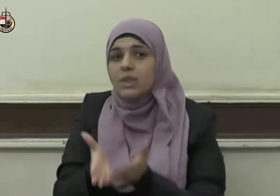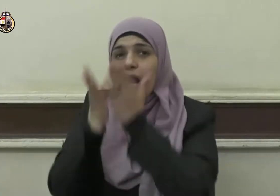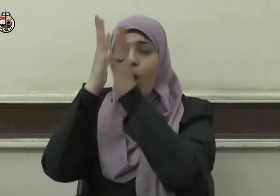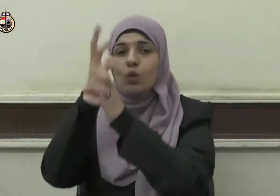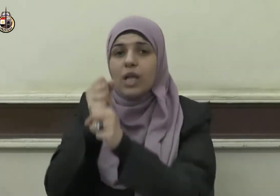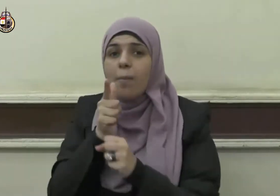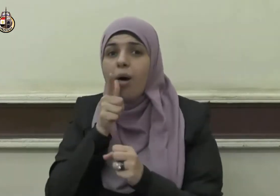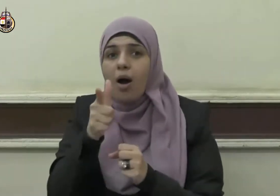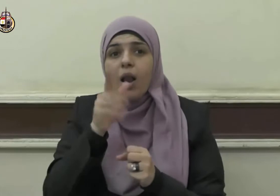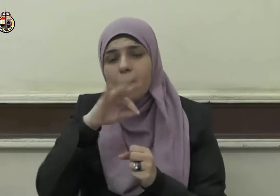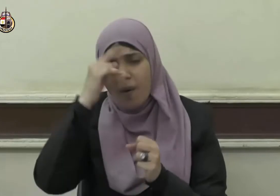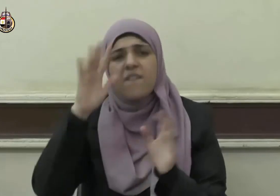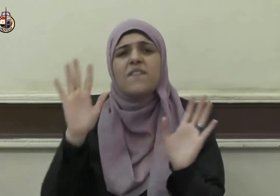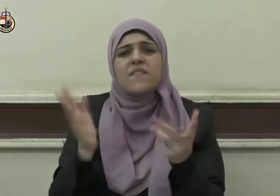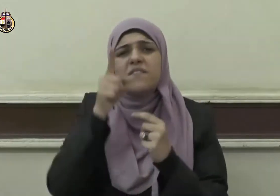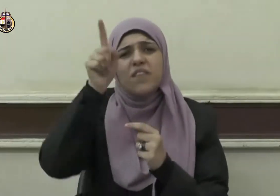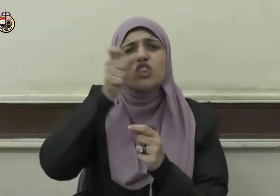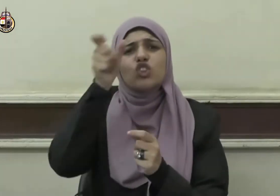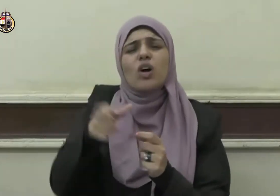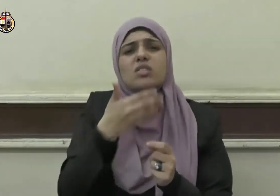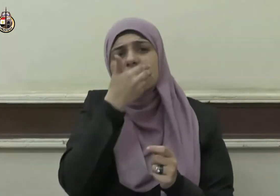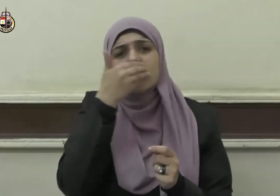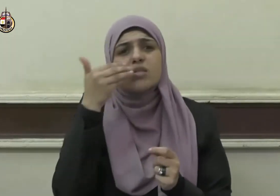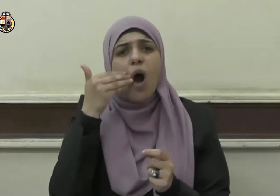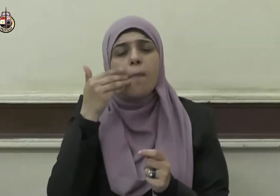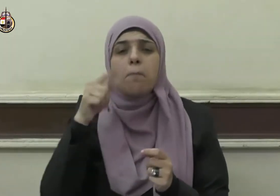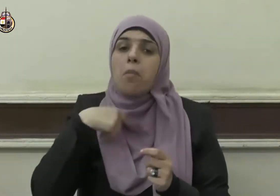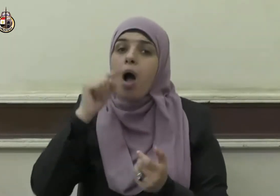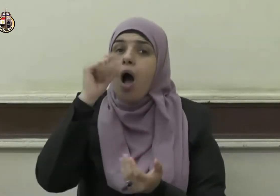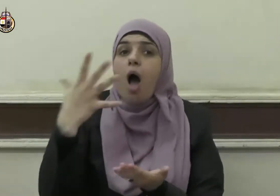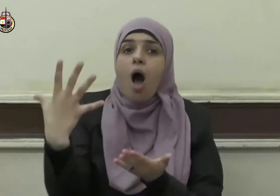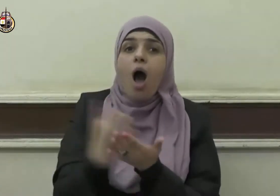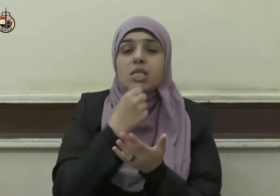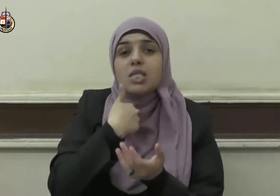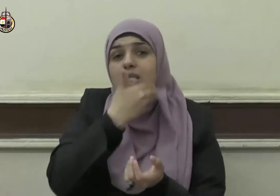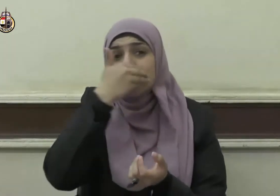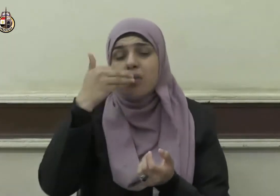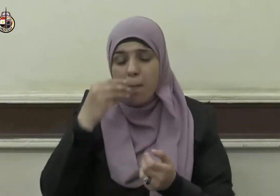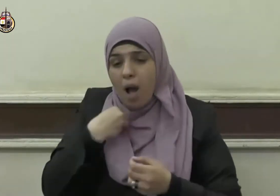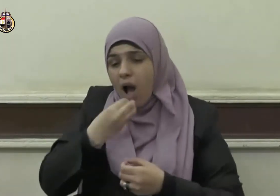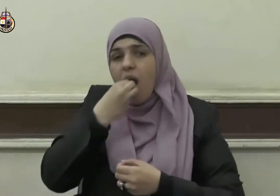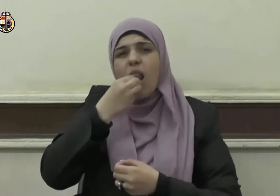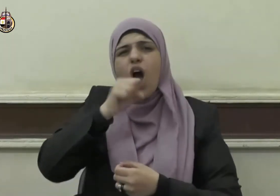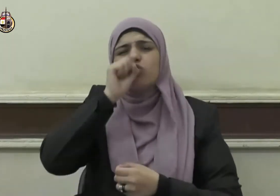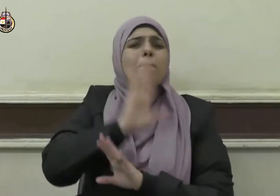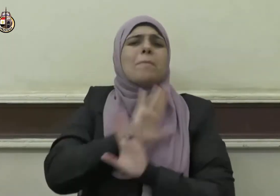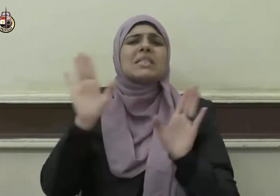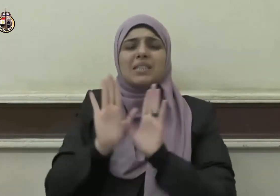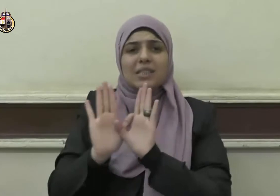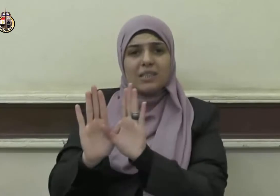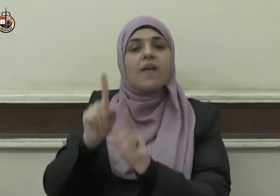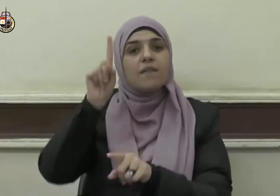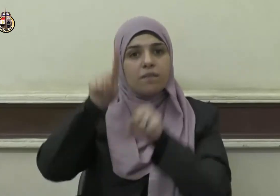رب صائم حظه من صيامه الجوع والعطش ورب قائم